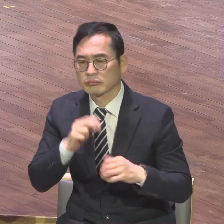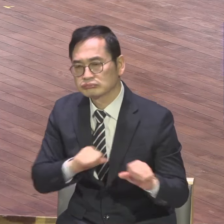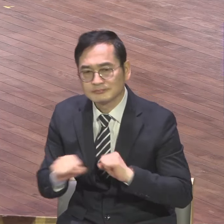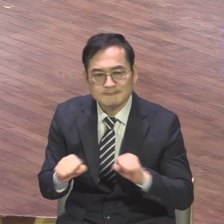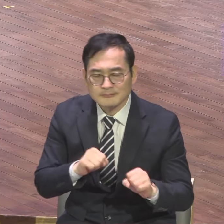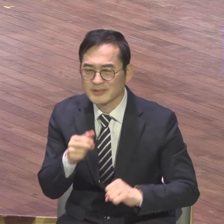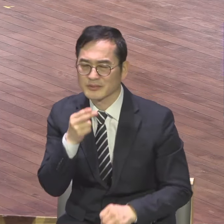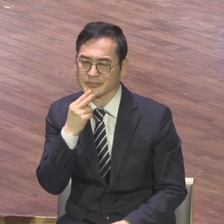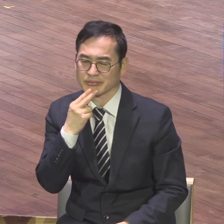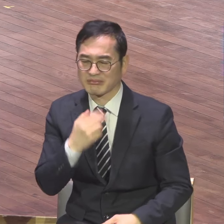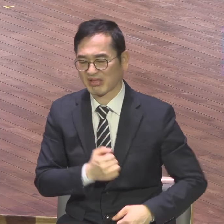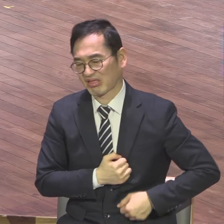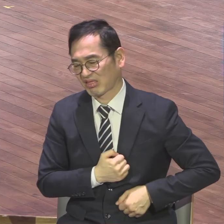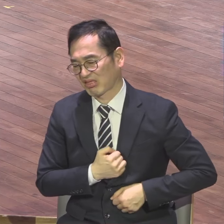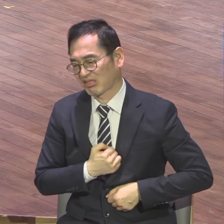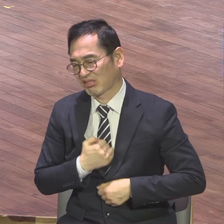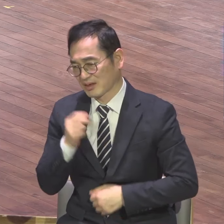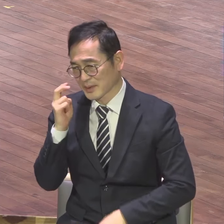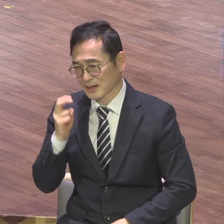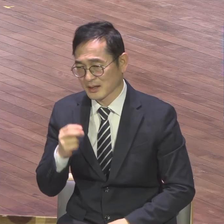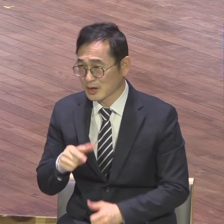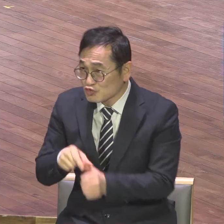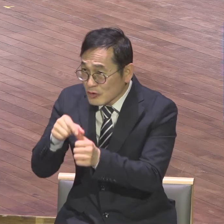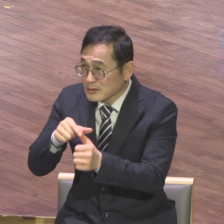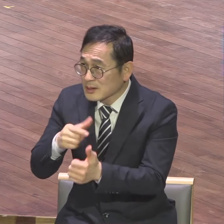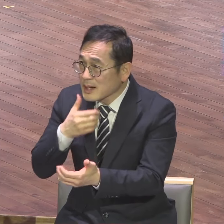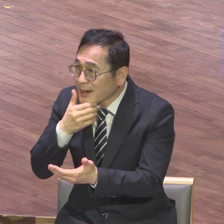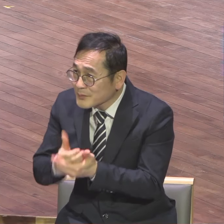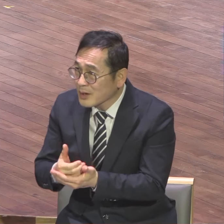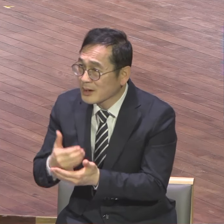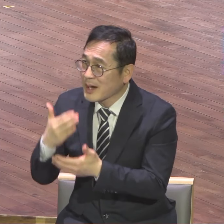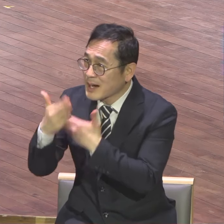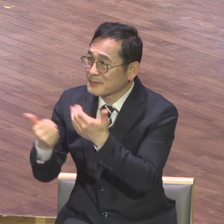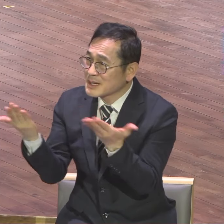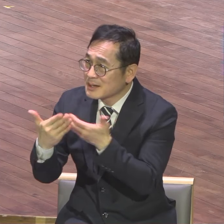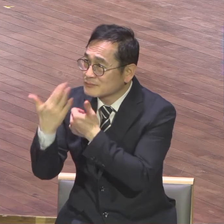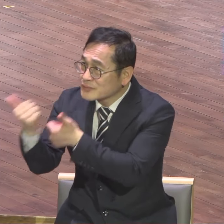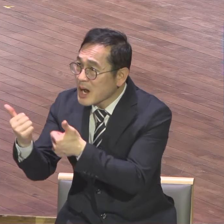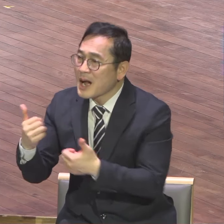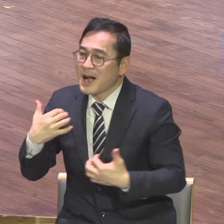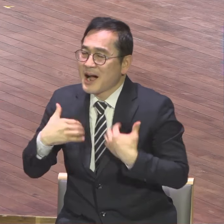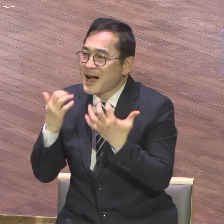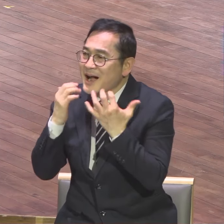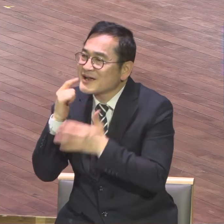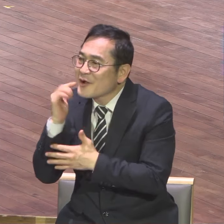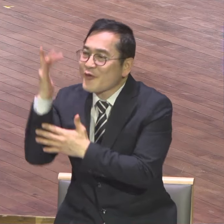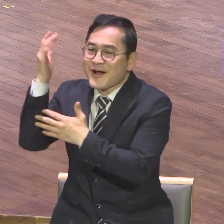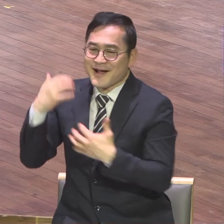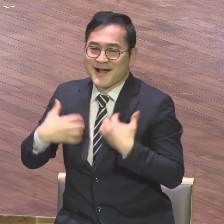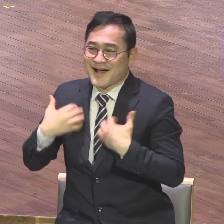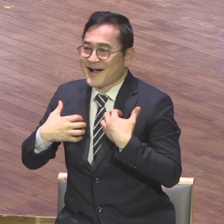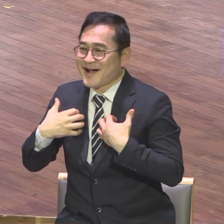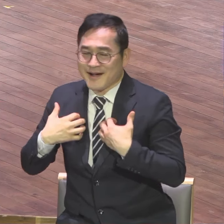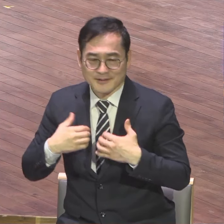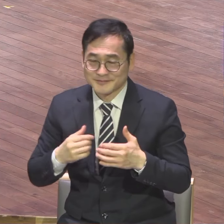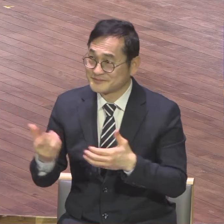구원 받은 감격 이 부르심의 감격 이게 없는데 어떻게 다른 사람에게 영향력을 입히겠어요